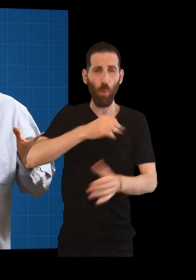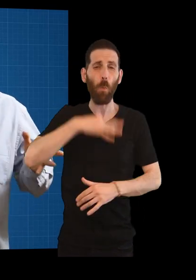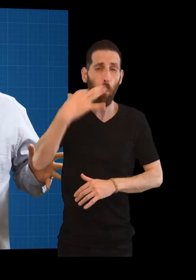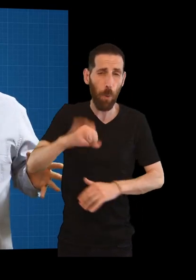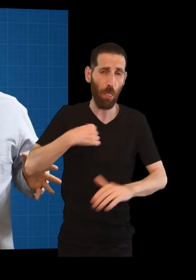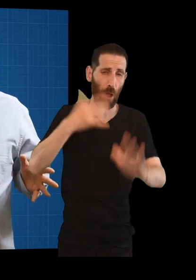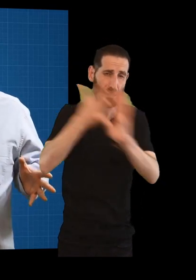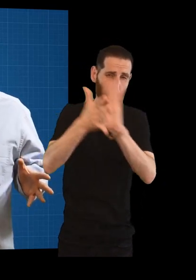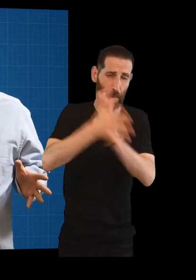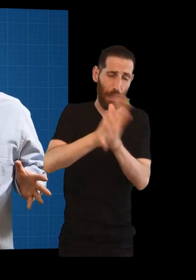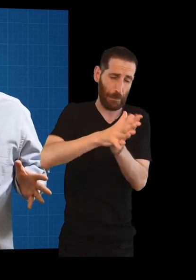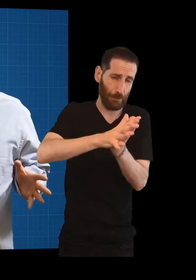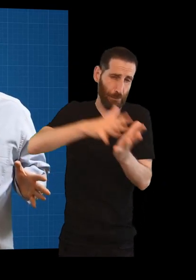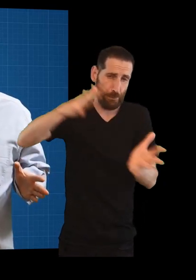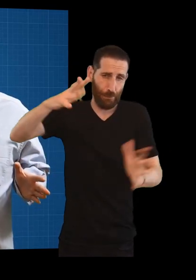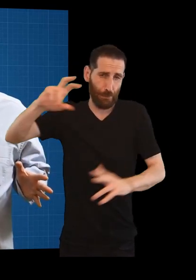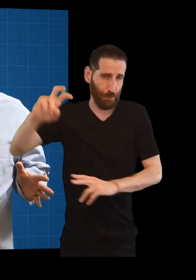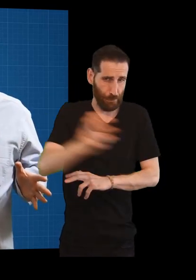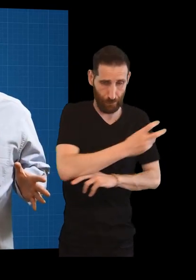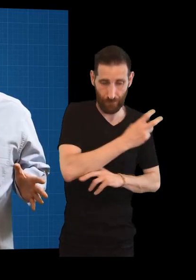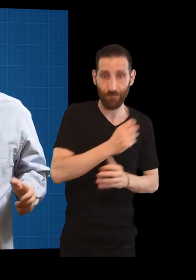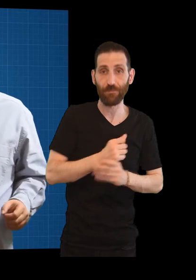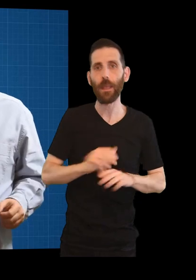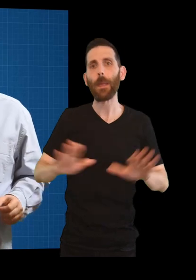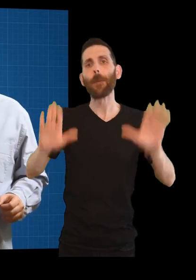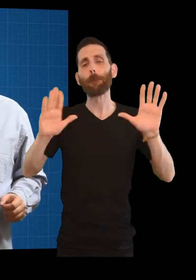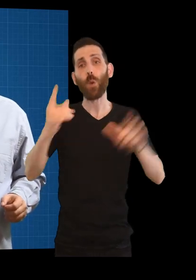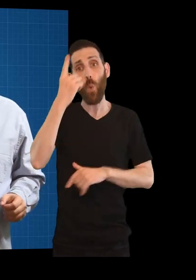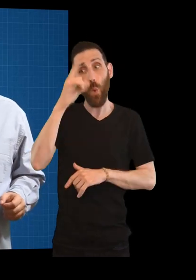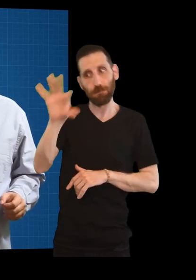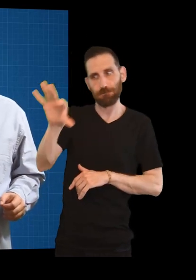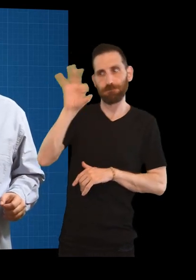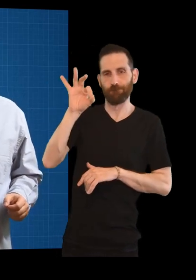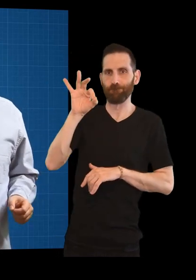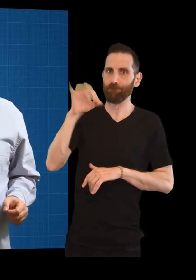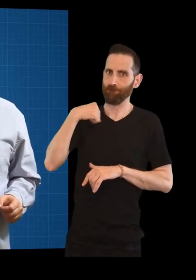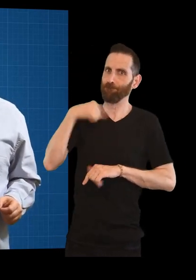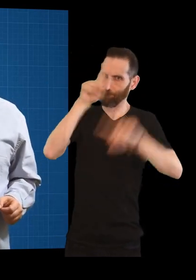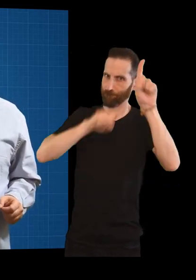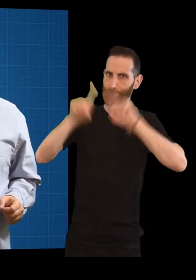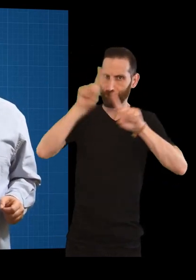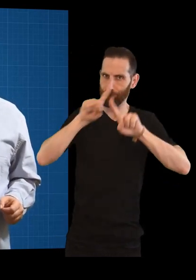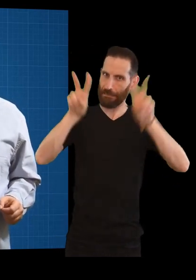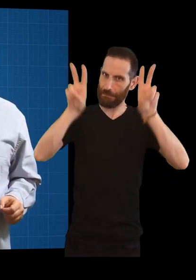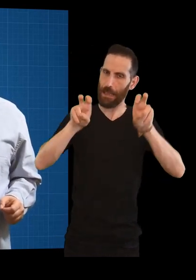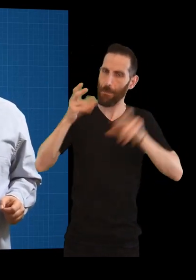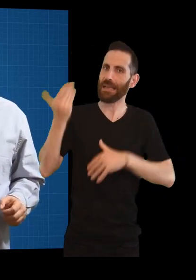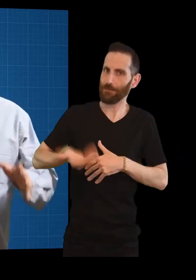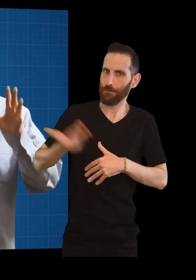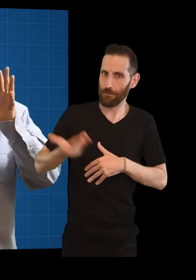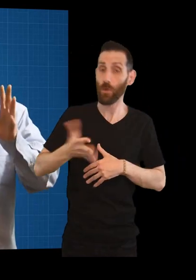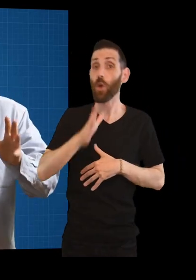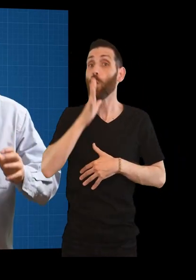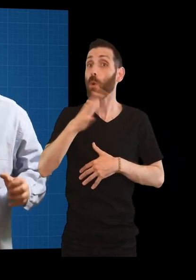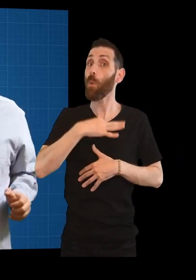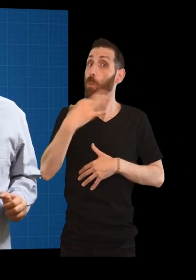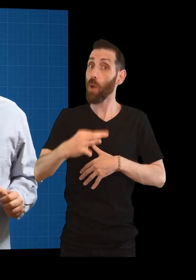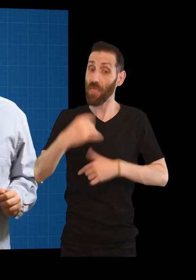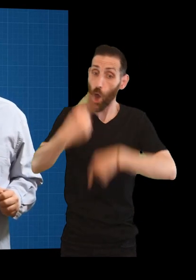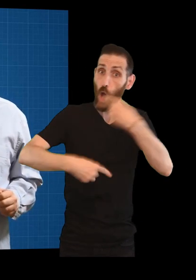Poderíamos seguir así un bo rato, a que sí? Pero hai unha que me preocupa especialmente. Porque pode causar a morte de